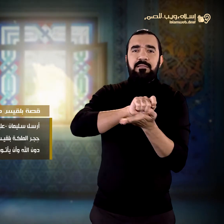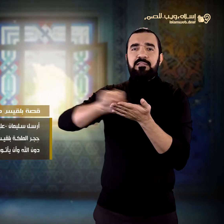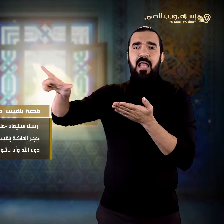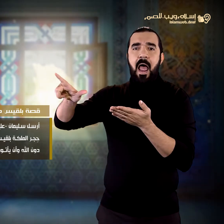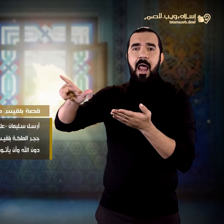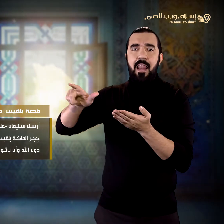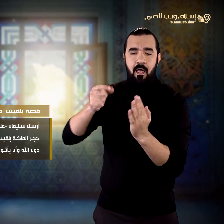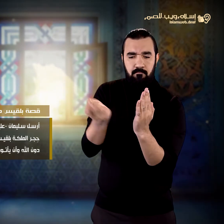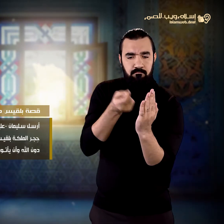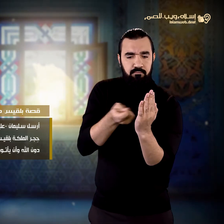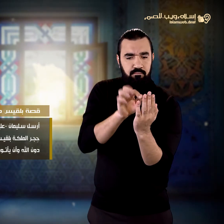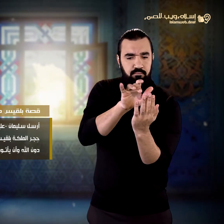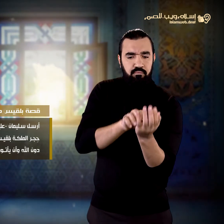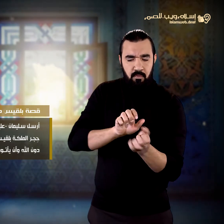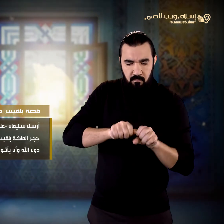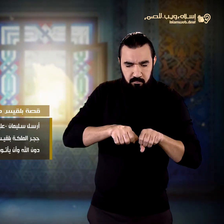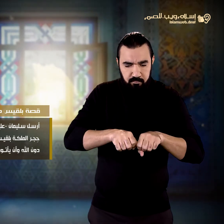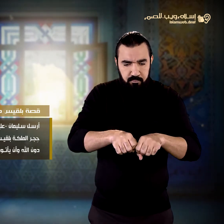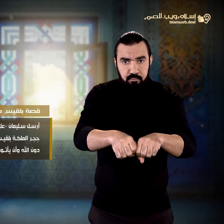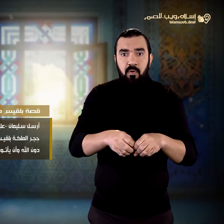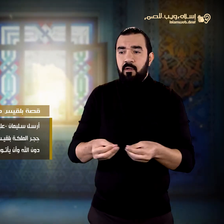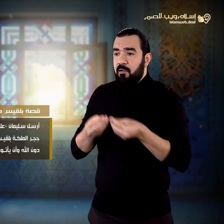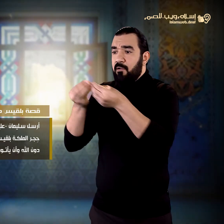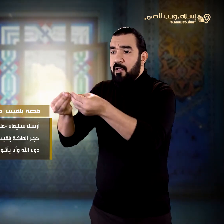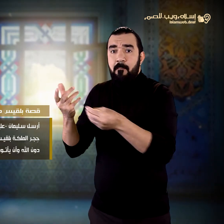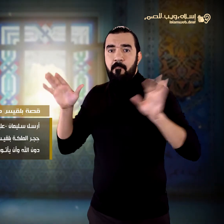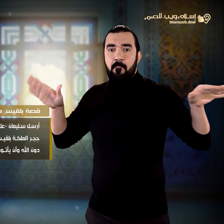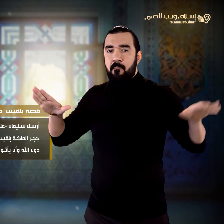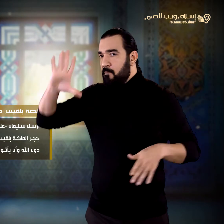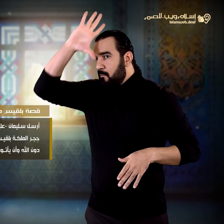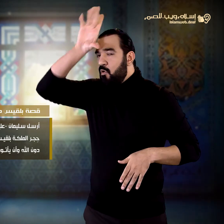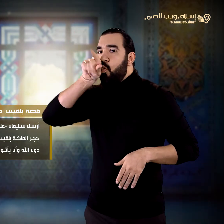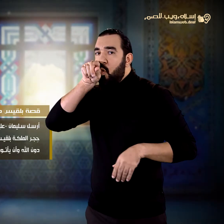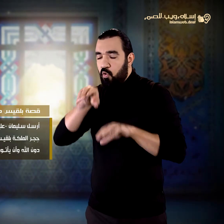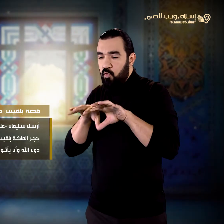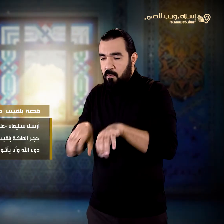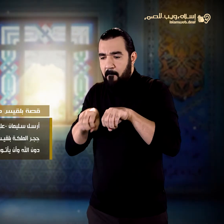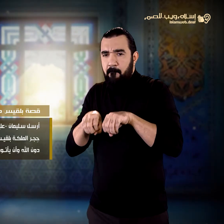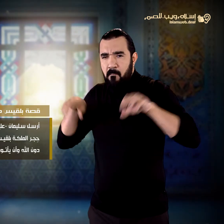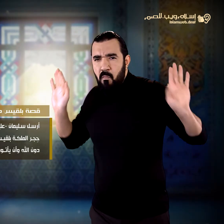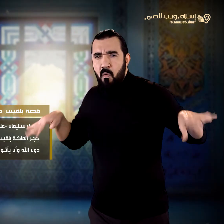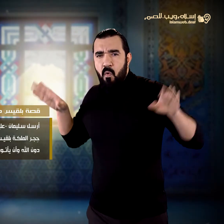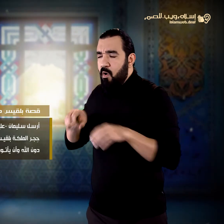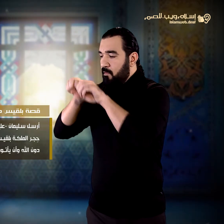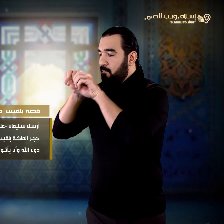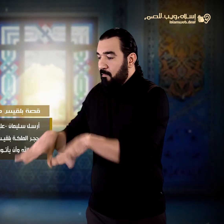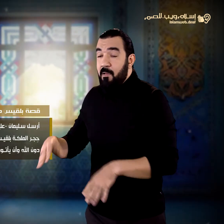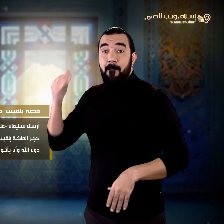إليهم ألقاها الهدهد في حجر الملكة بالقيس يطلب منها